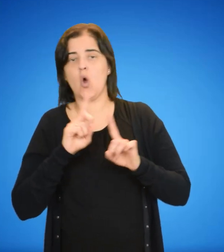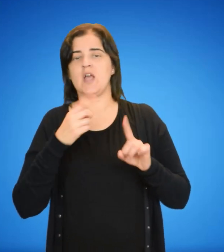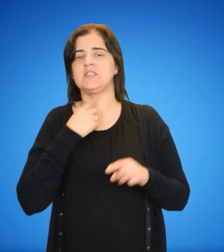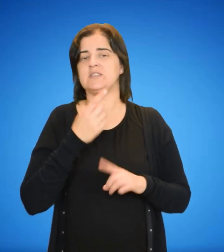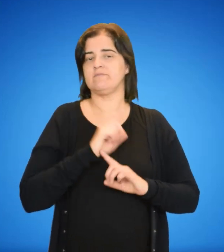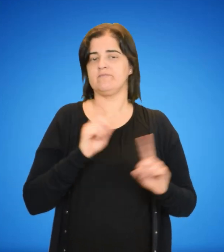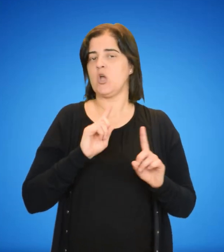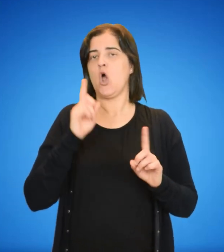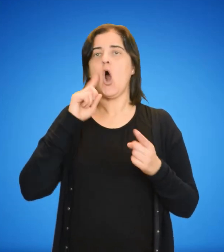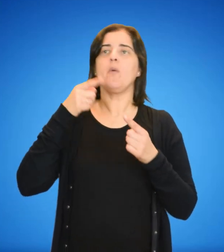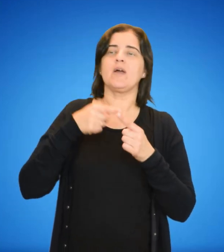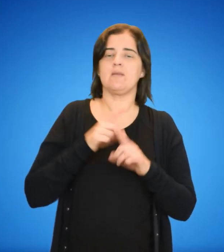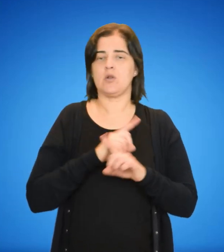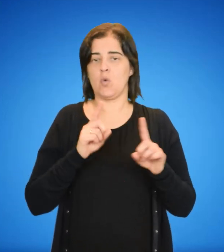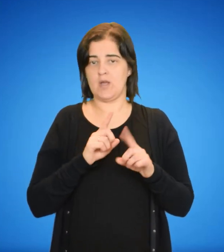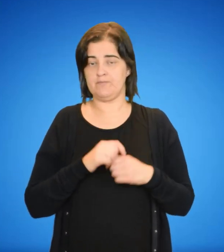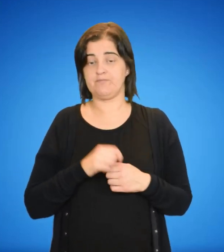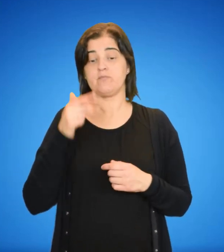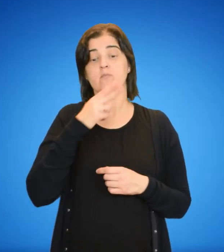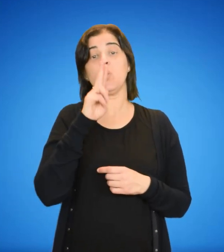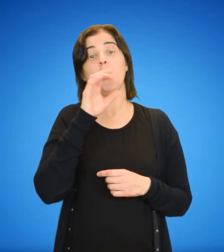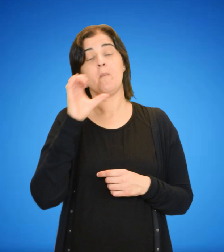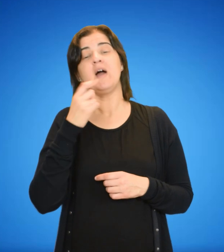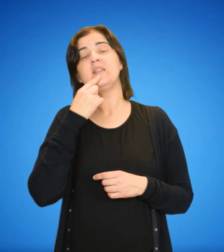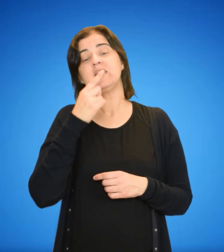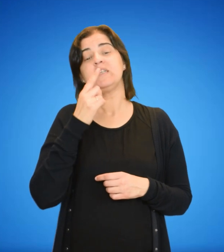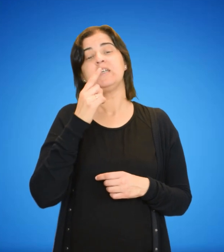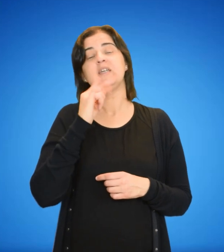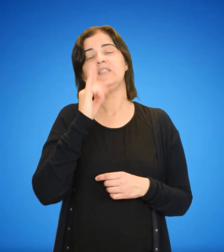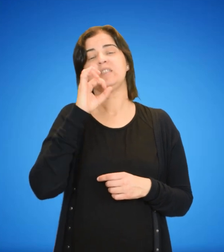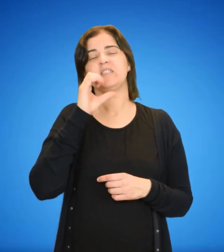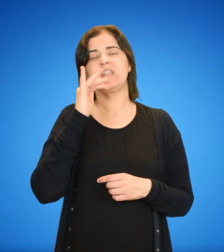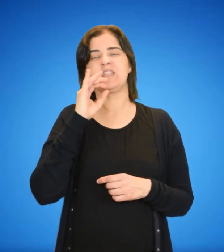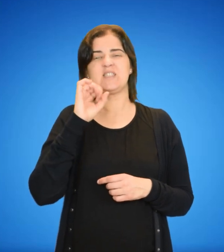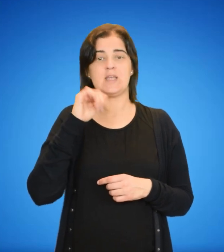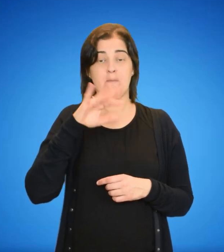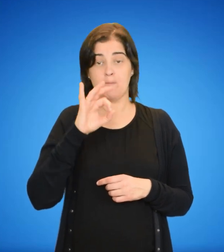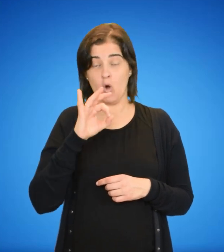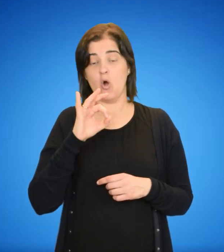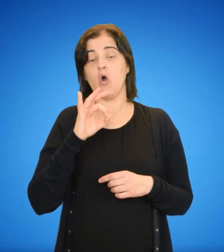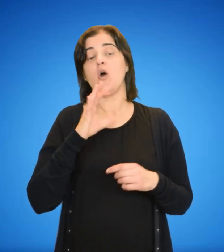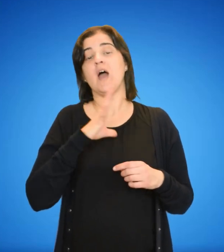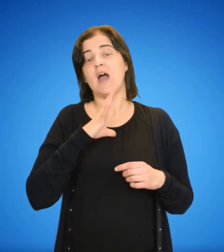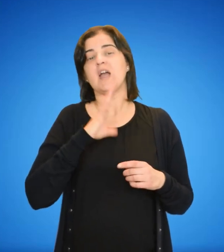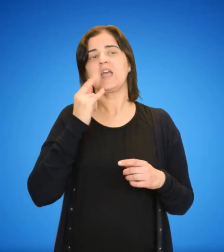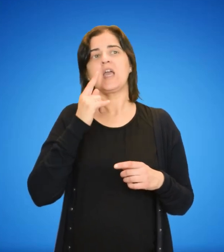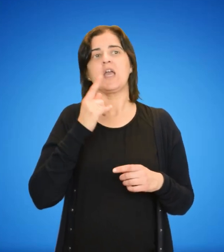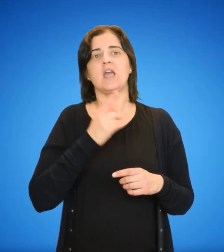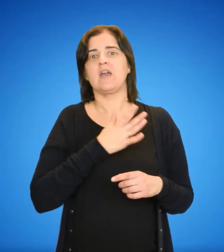objetiva. Hume sostiene un escepticismo moderado que despierte el sentido crítico y se oponga al fanatismo.